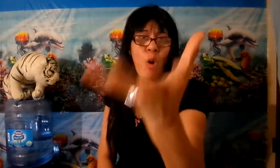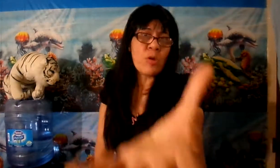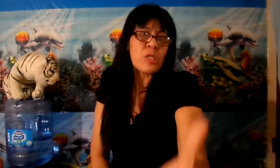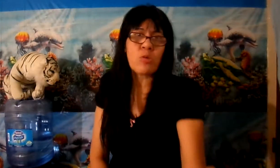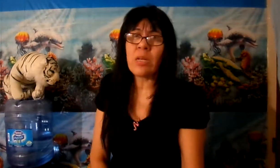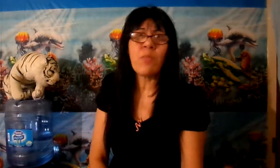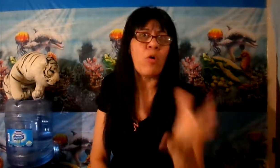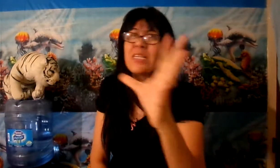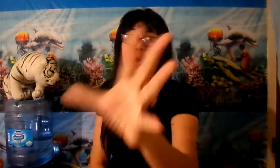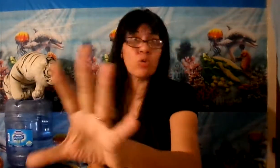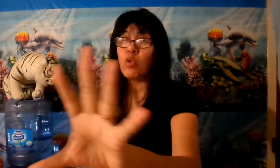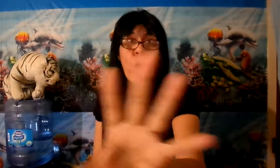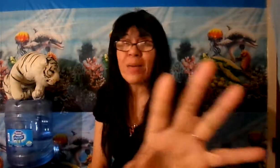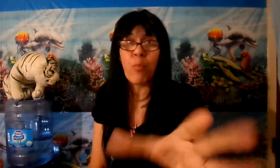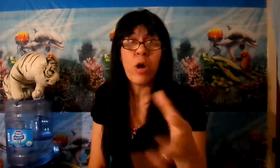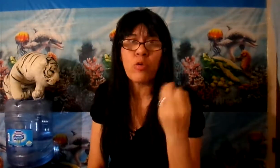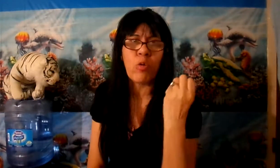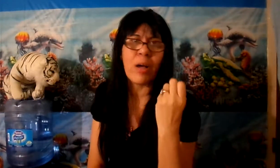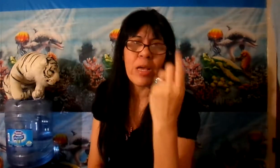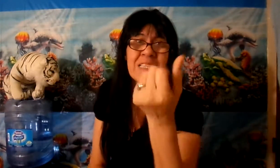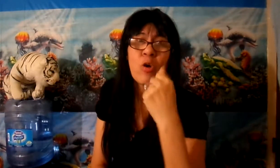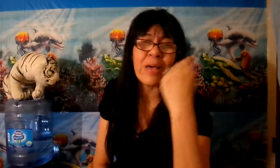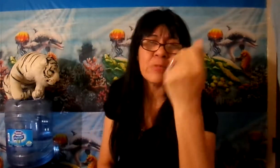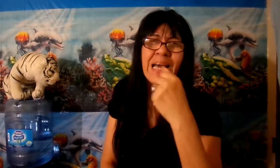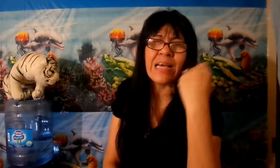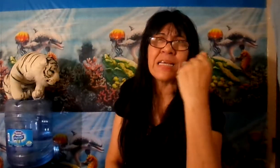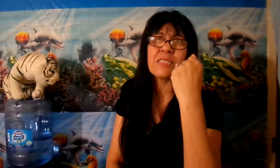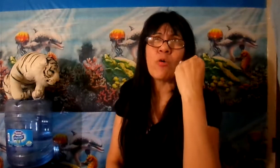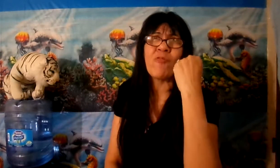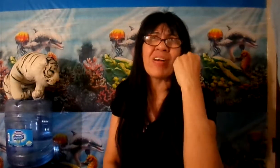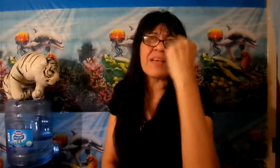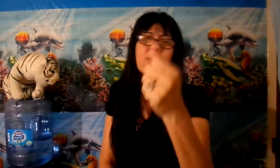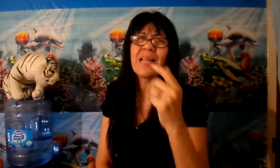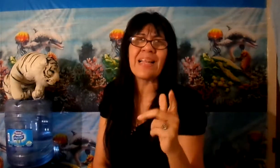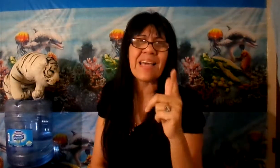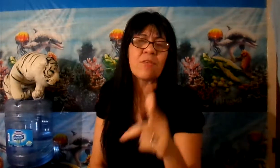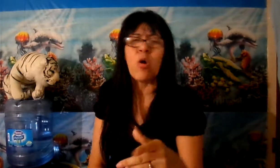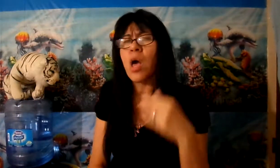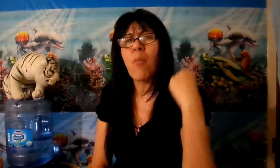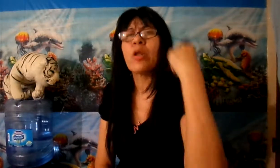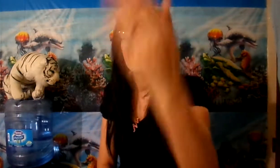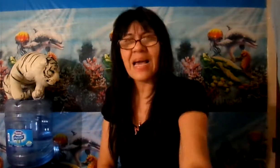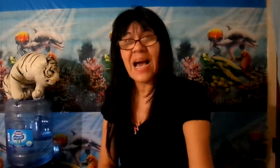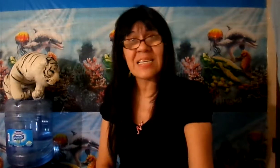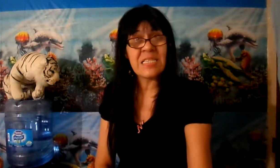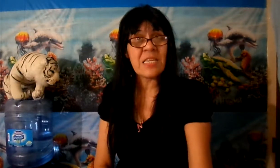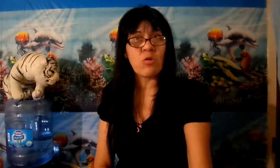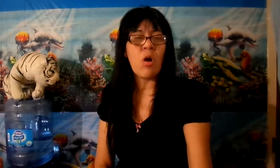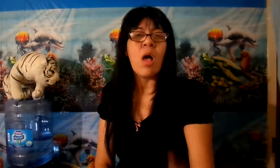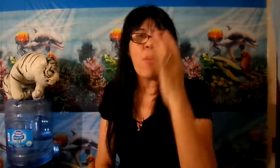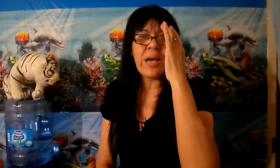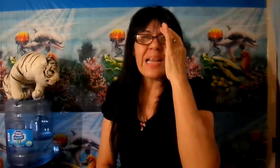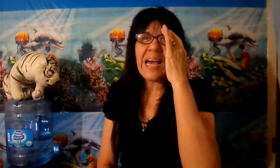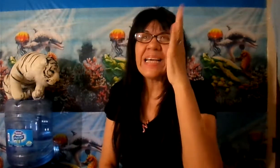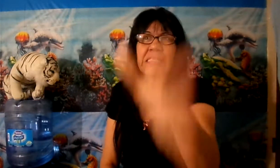homosexualismos, eso no es bueno, eso es fallándole la ley a Dios. ¿Por qué la hicieron? Porque la gente